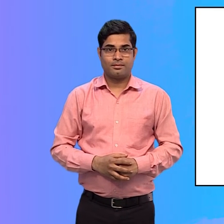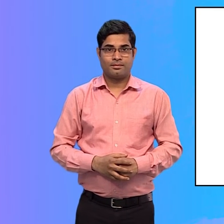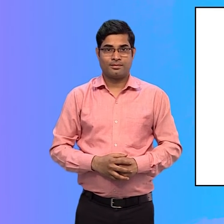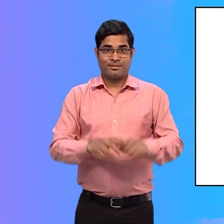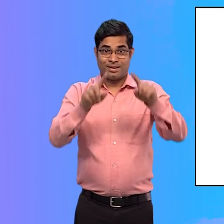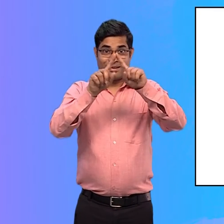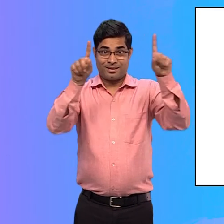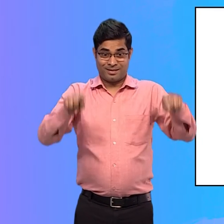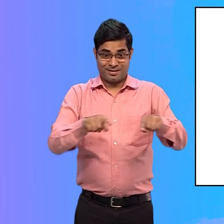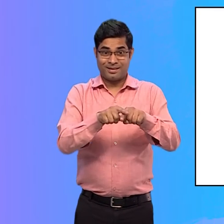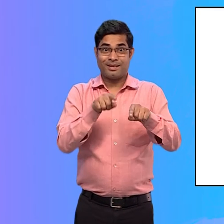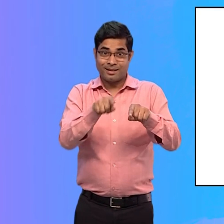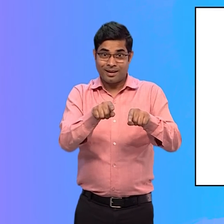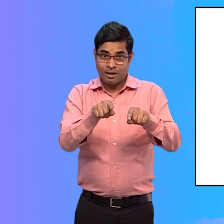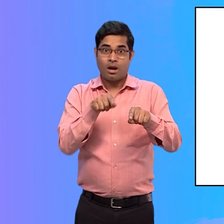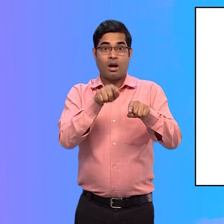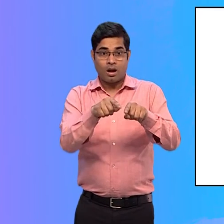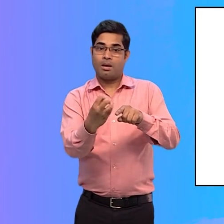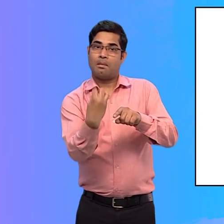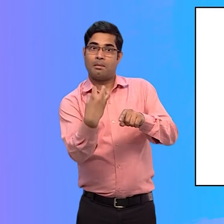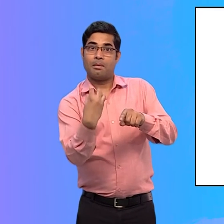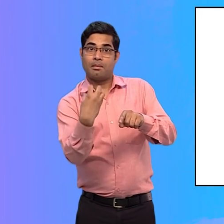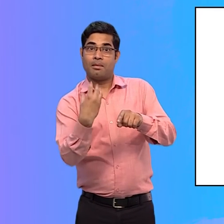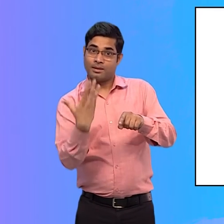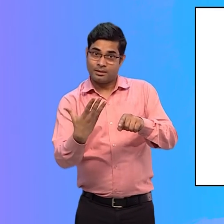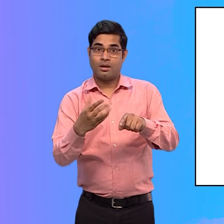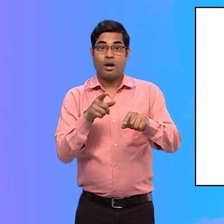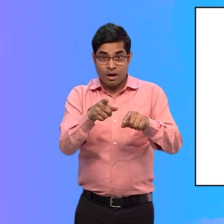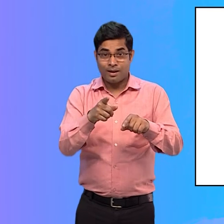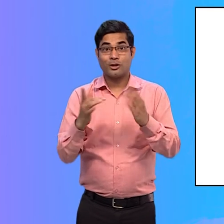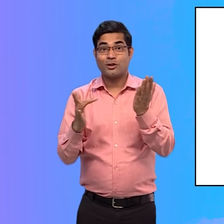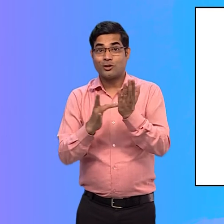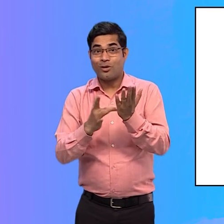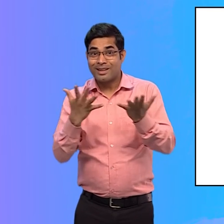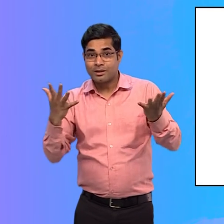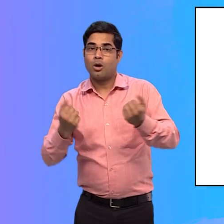स्क्रीन वीडर एक सहायक तक्नीक 80 का एक रूप है